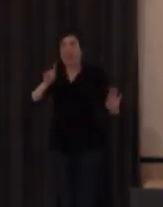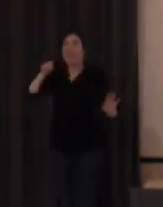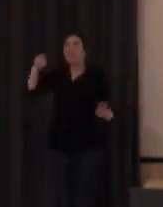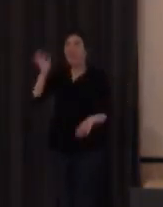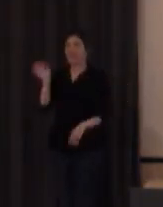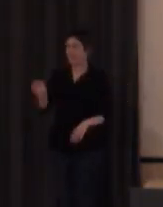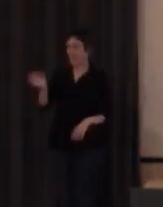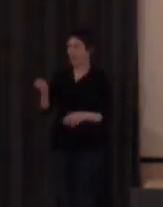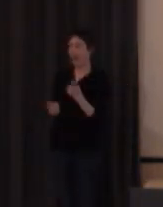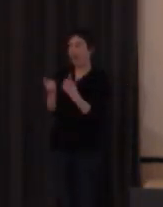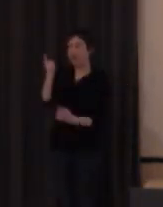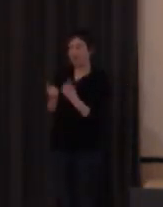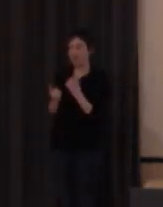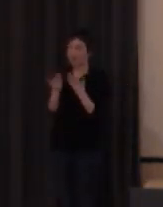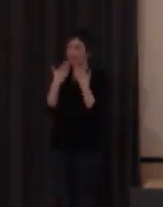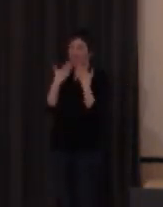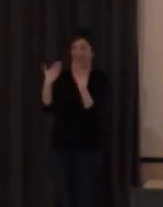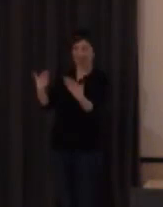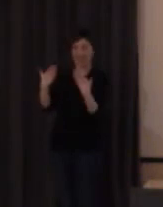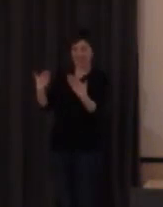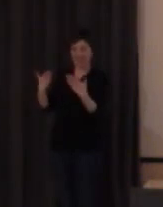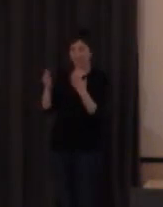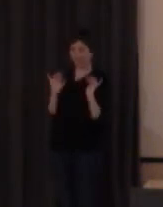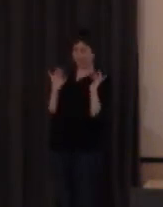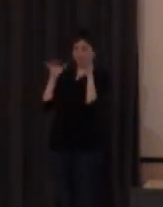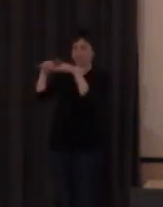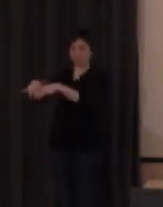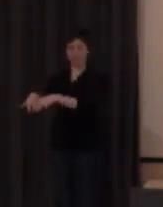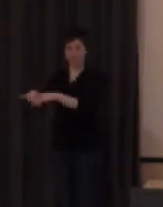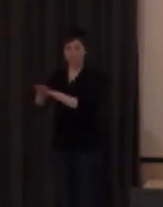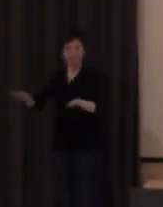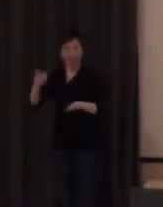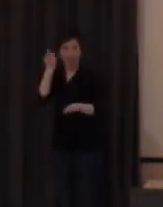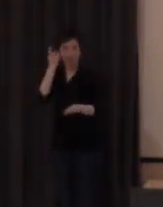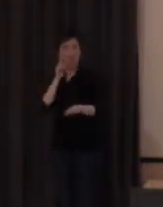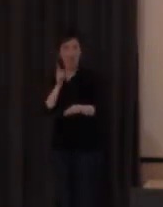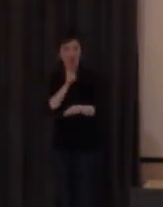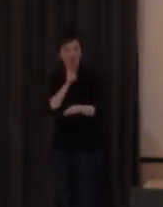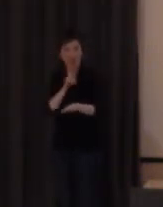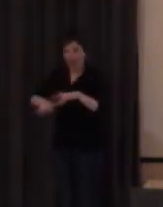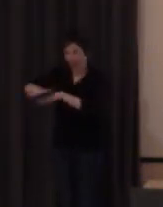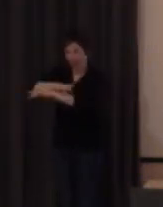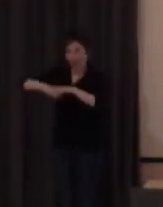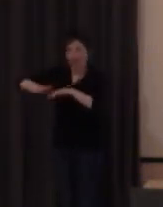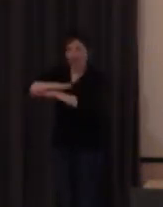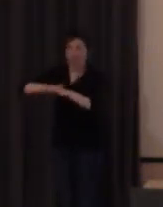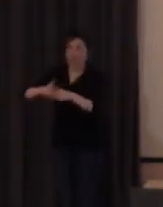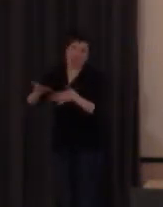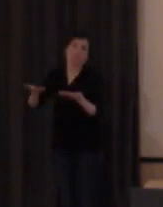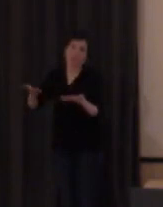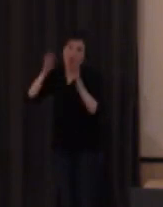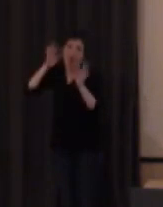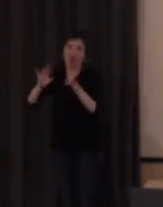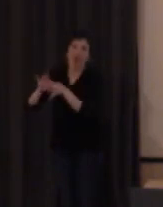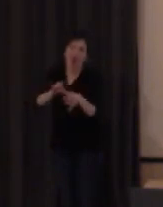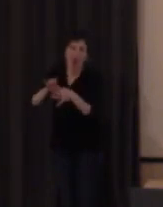que precisamente gracias a la concentración de alumnos sordos entre ellos pues se crea un vínculo